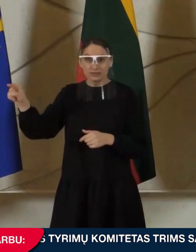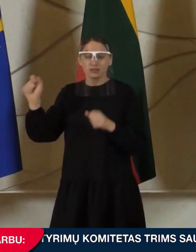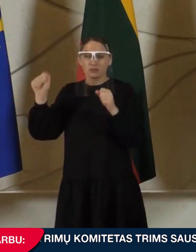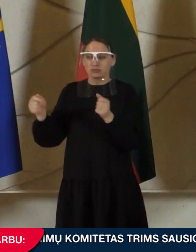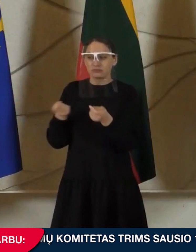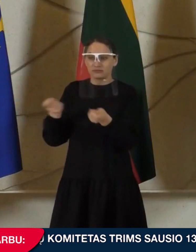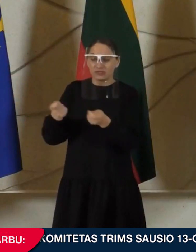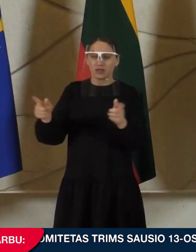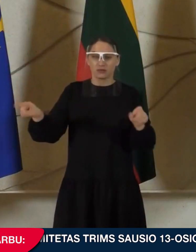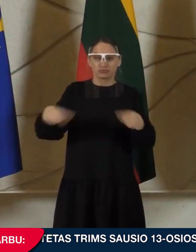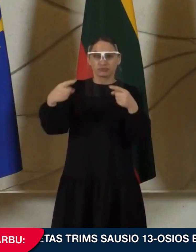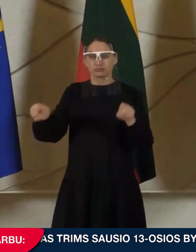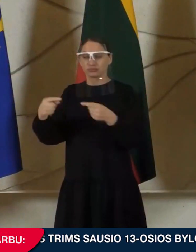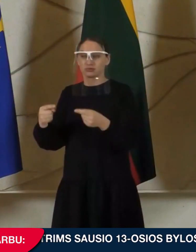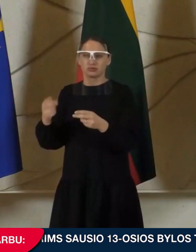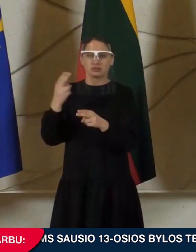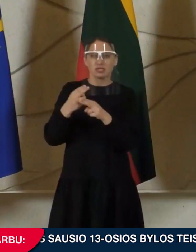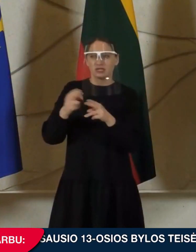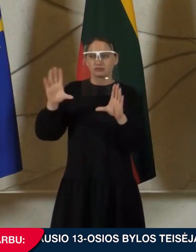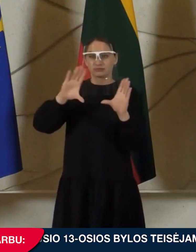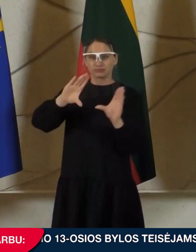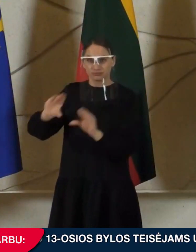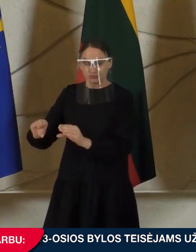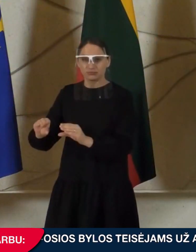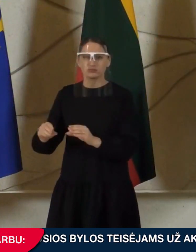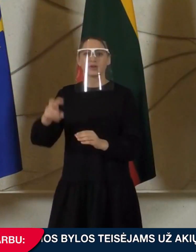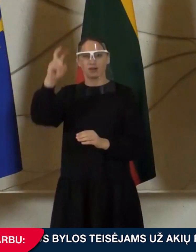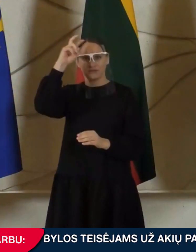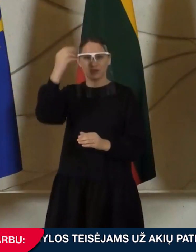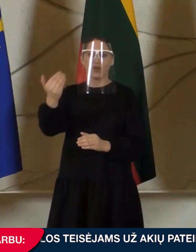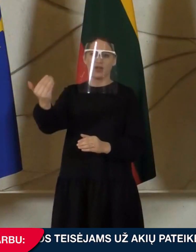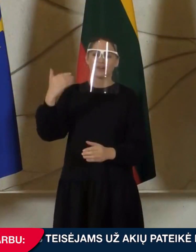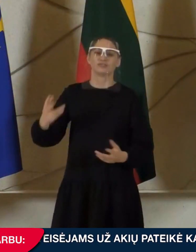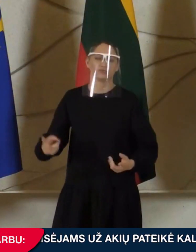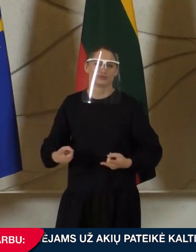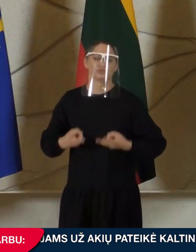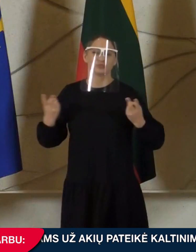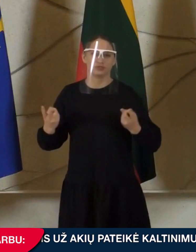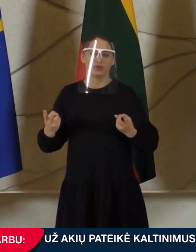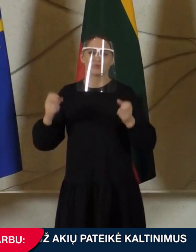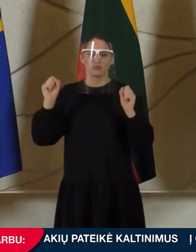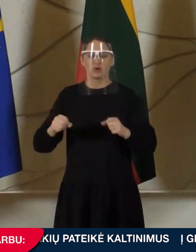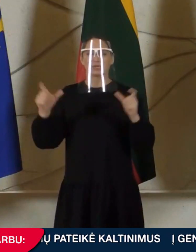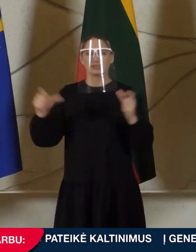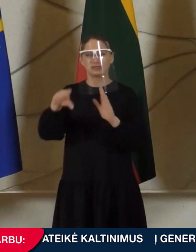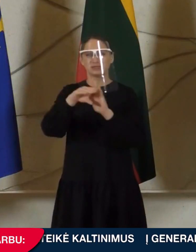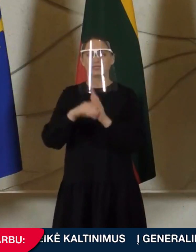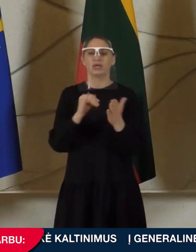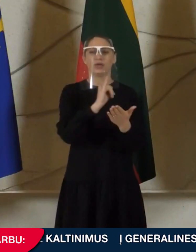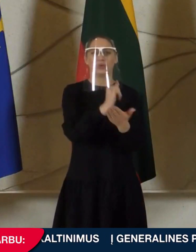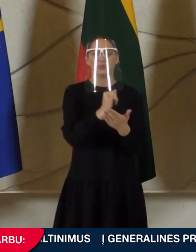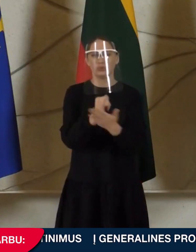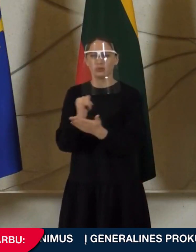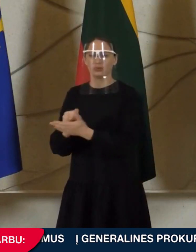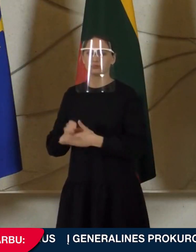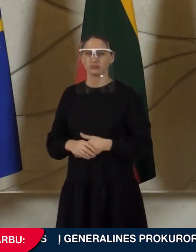pradėtumėm valdyti pandemiją, tuomet matyti, kad vyriausybė tikrai labai džiaugsis, jeigu galės tuos apribojimus bent jau